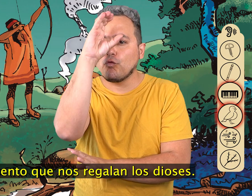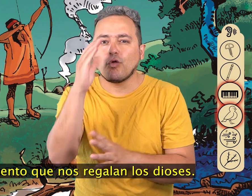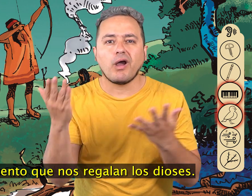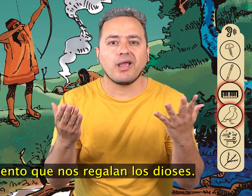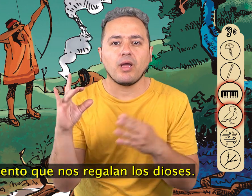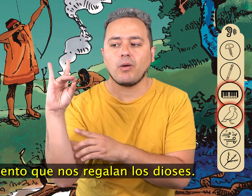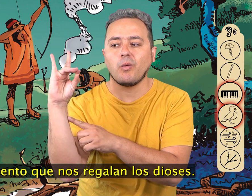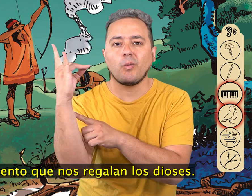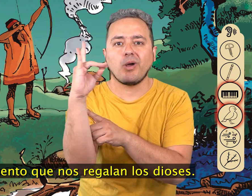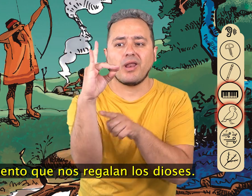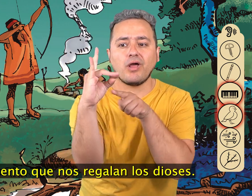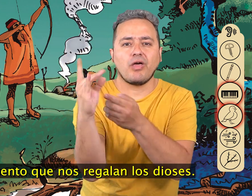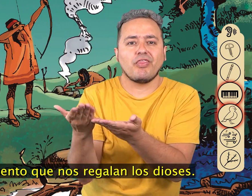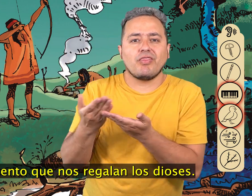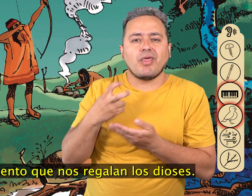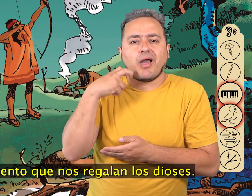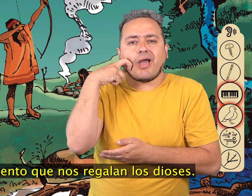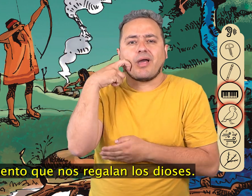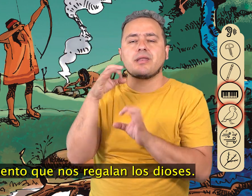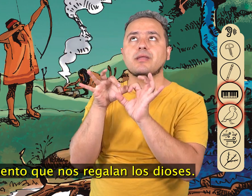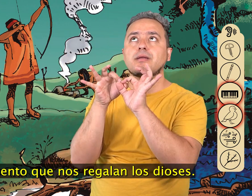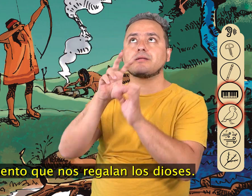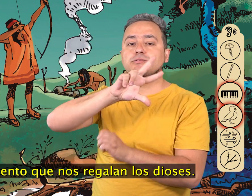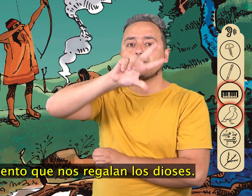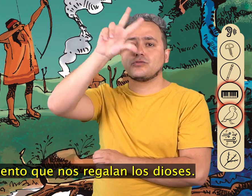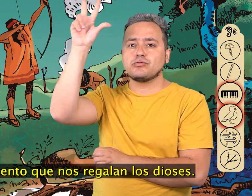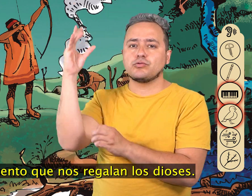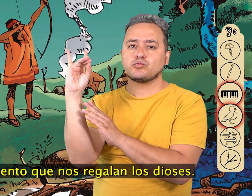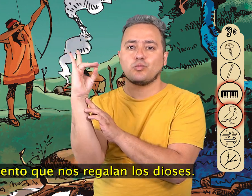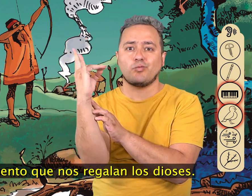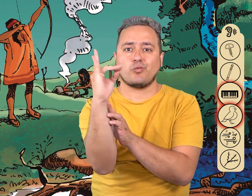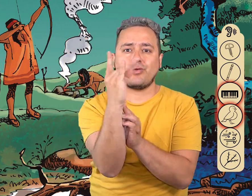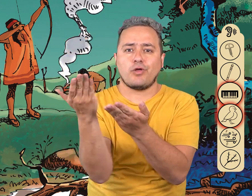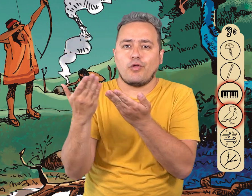El alimento que nos regalan los dioses.